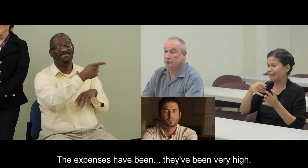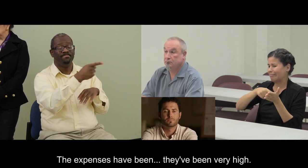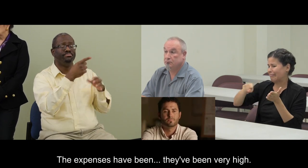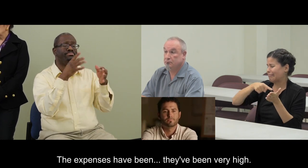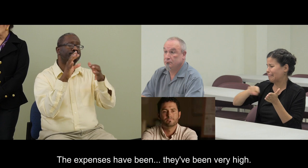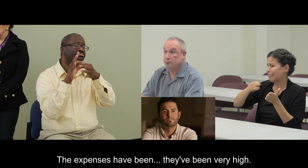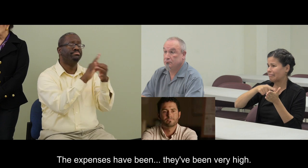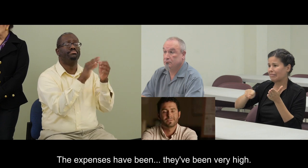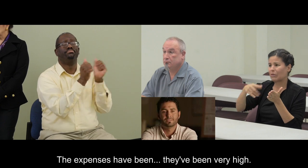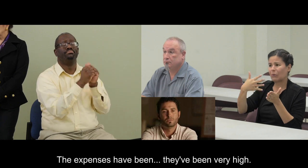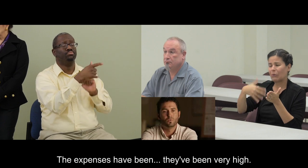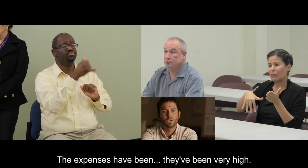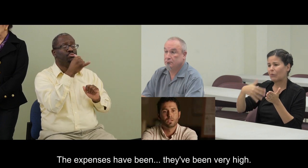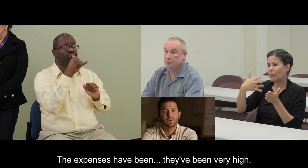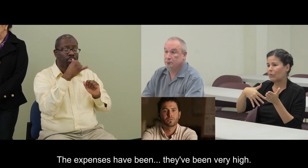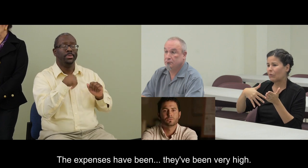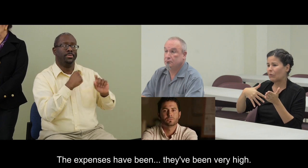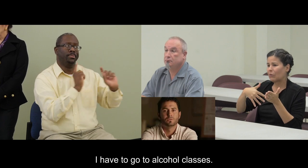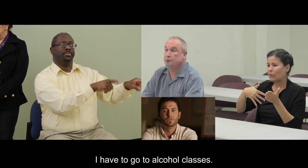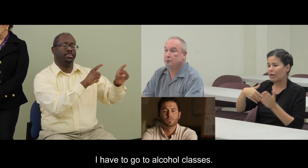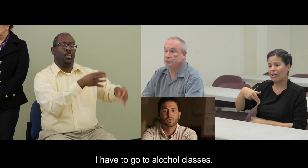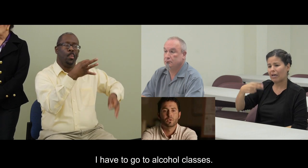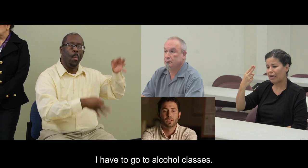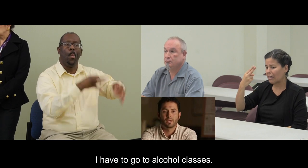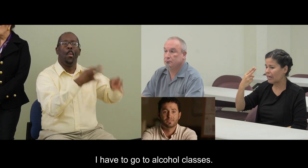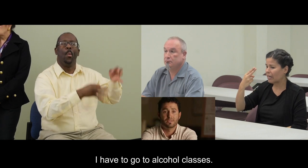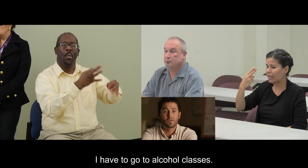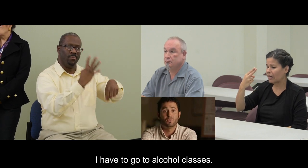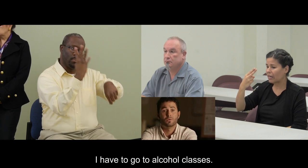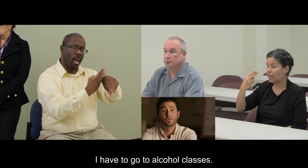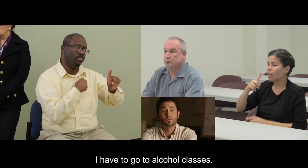muy elevados. Tengo que ir a clases de alcohol.